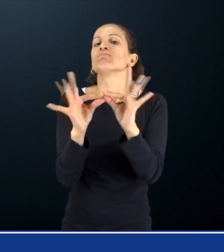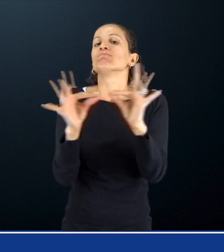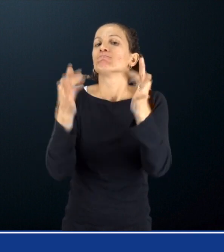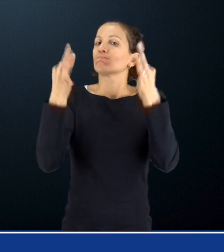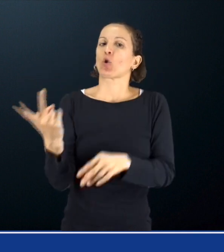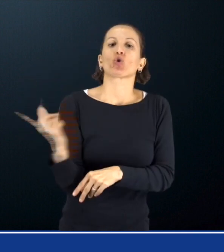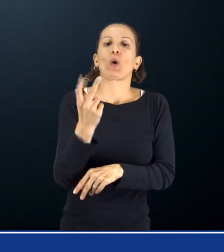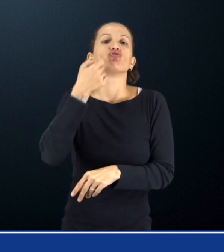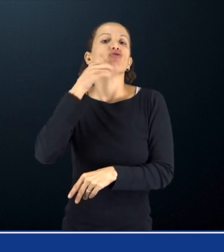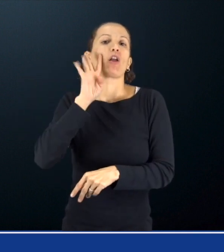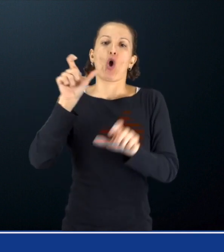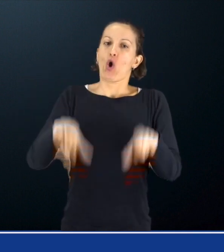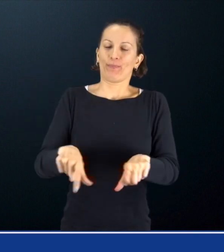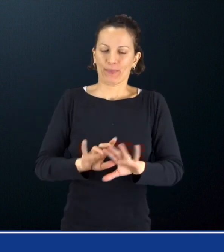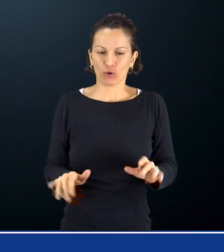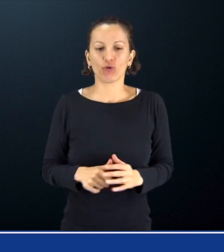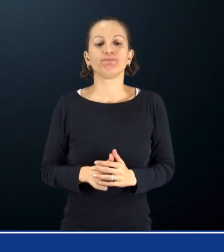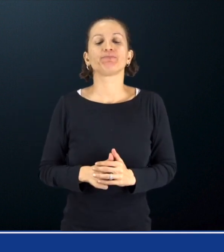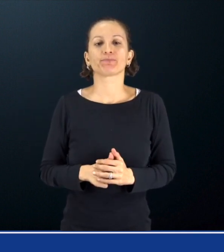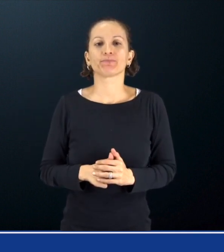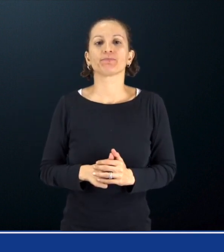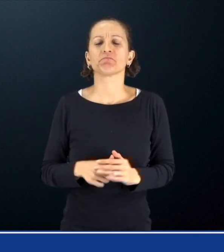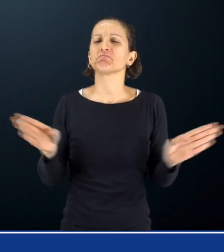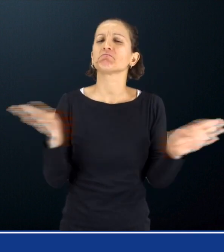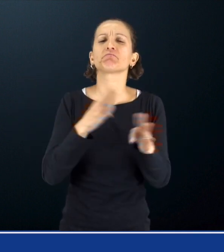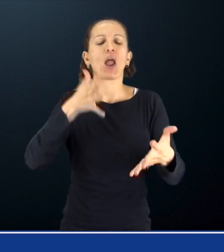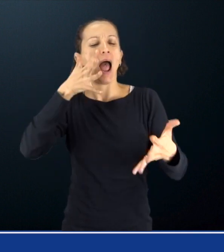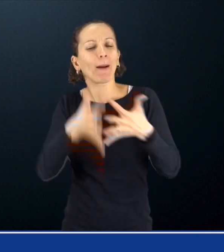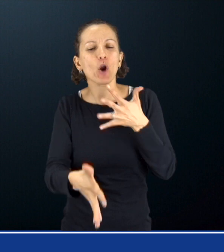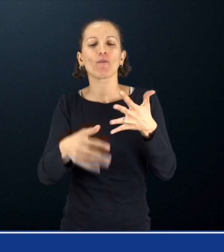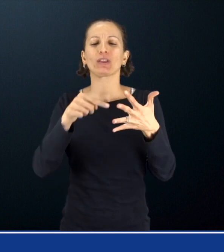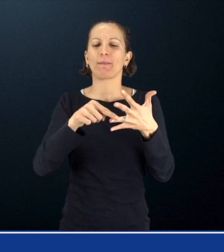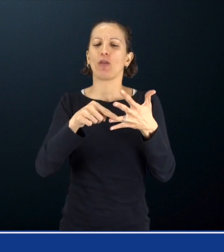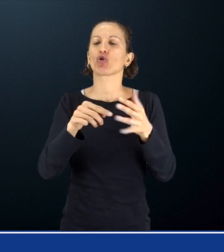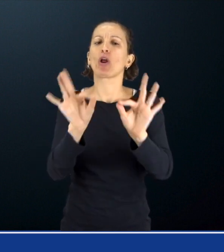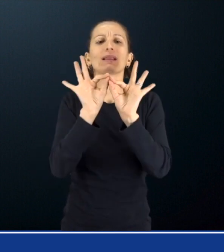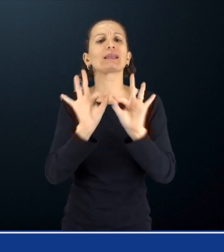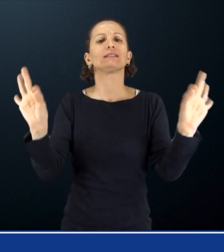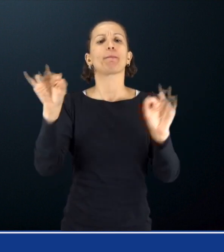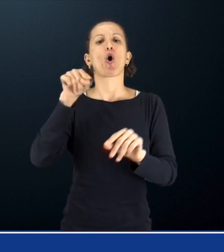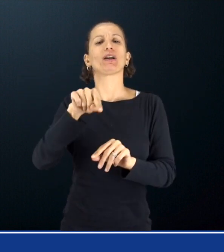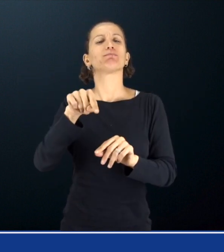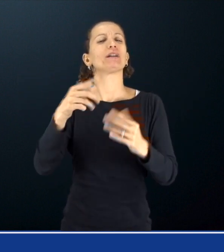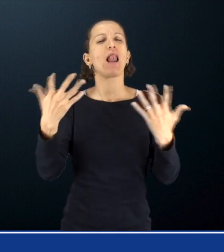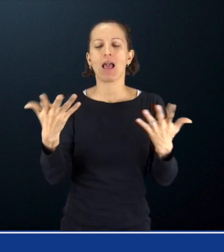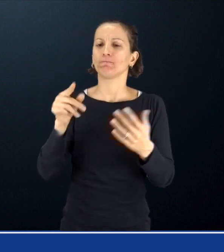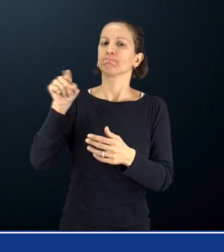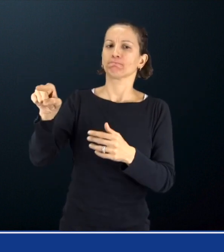e o di frequenza, occorre il consenso esplicito di entrambi i genitori Per tutti gli approfondimenti è disponibile il